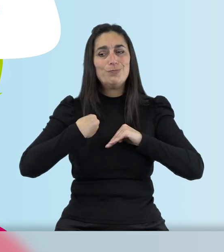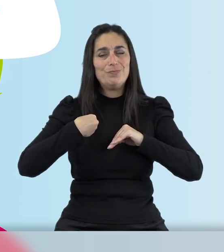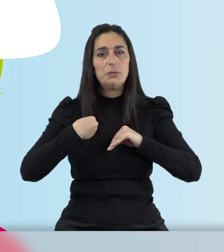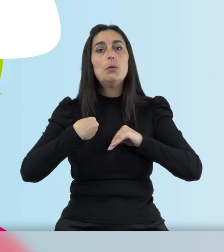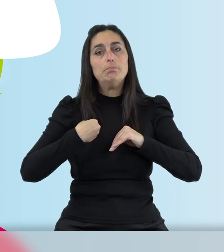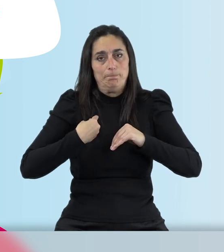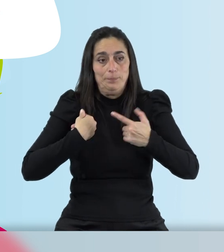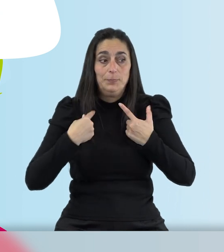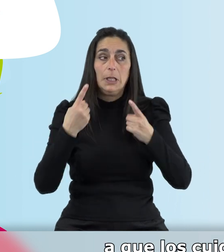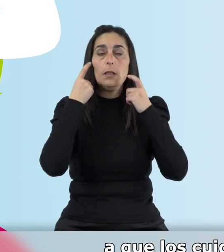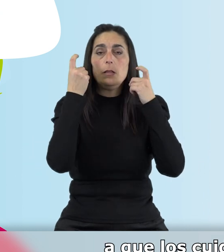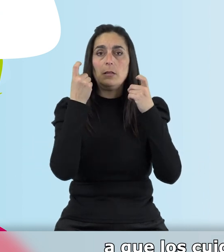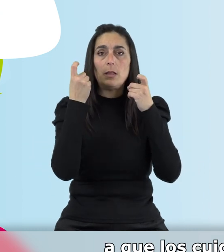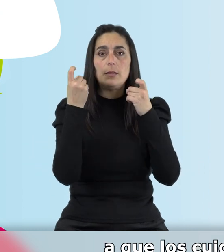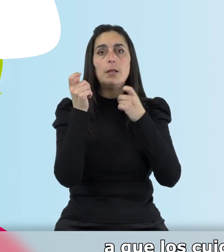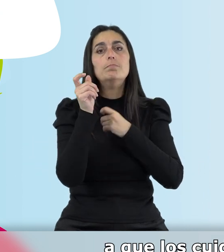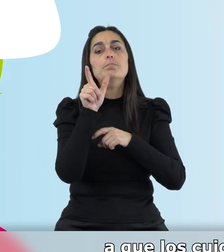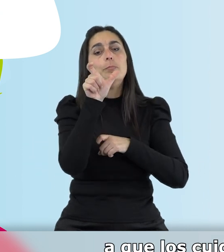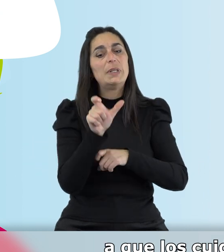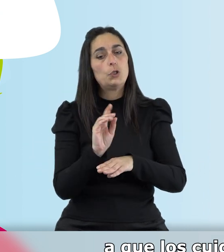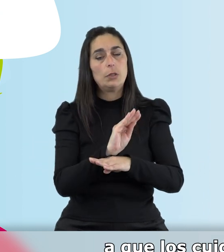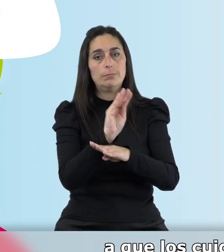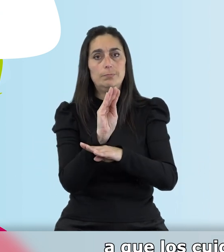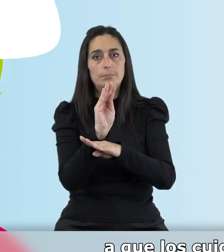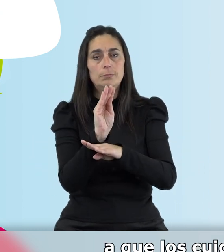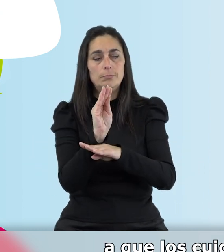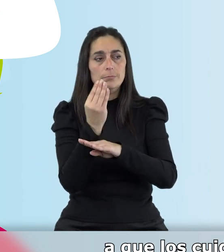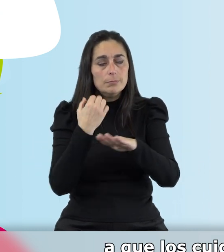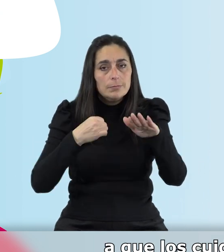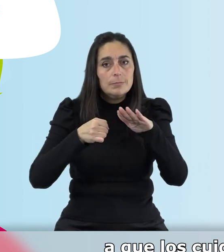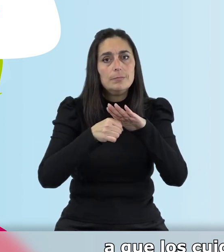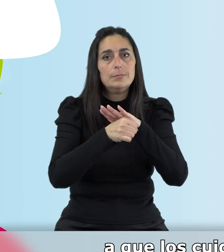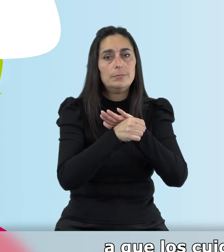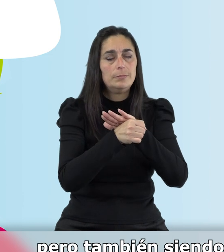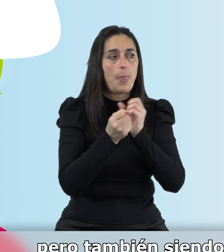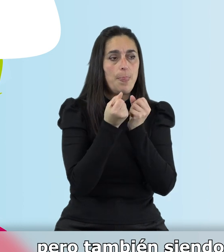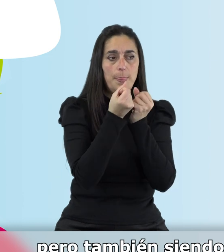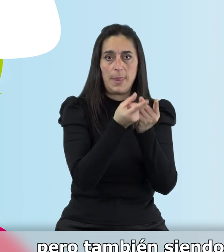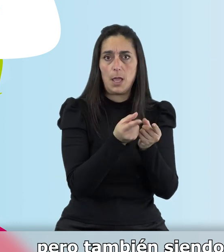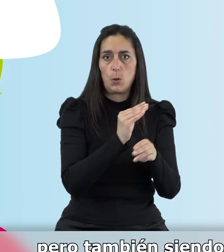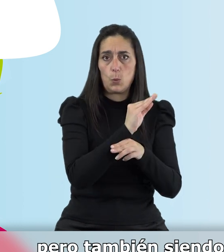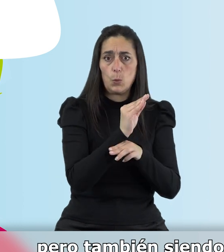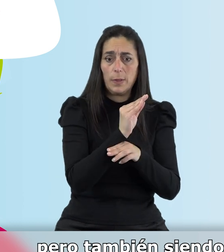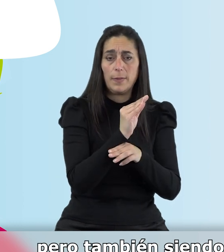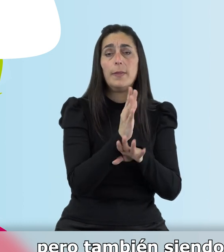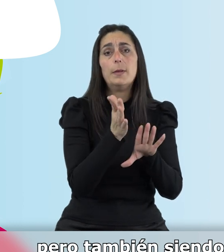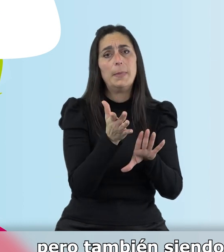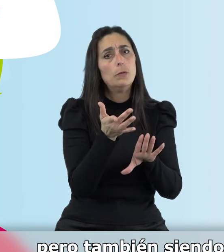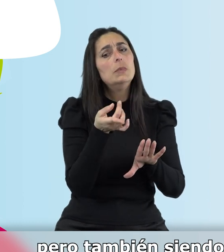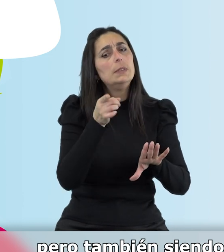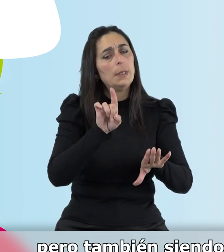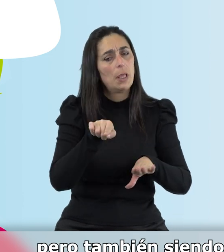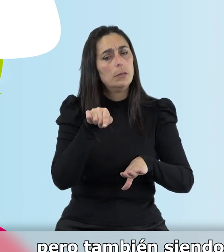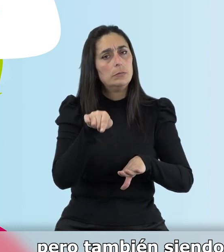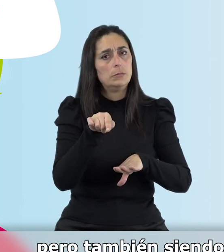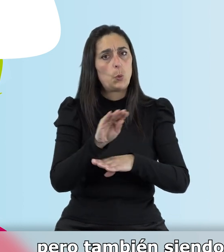intentamos ayudar a que los cuidadores puedan seguir ofreciendo cuidados pero bueno, también siendo cuidados